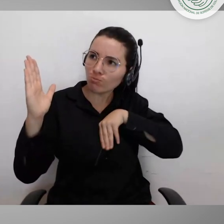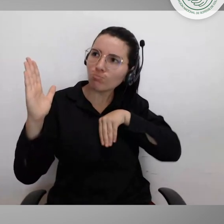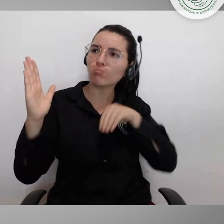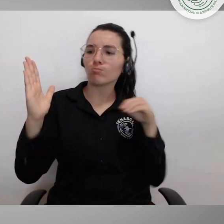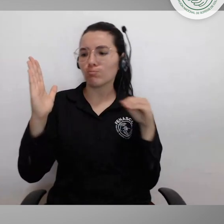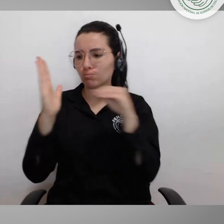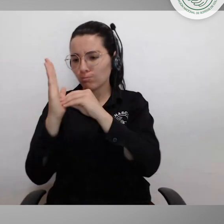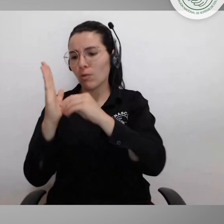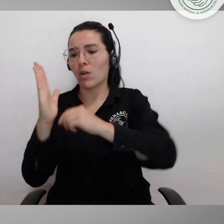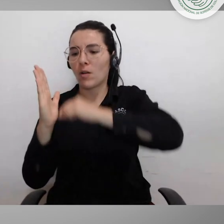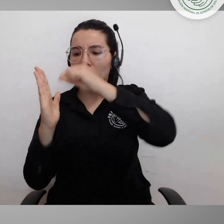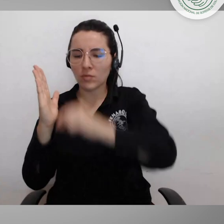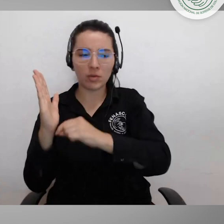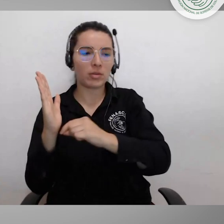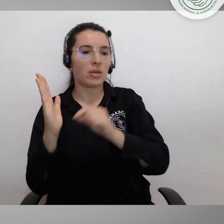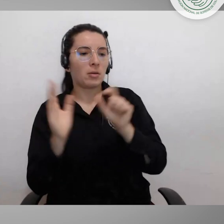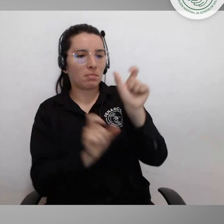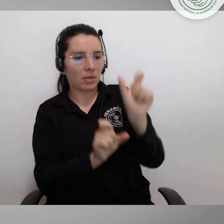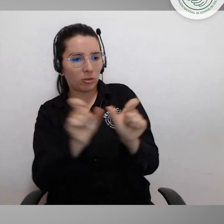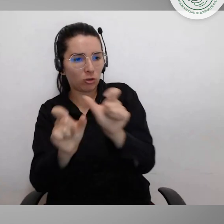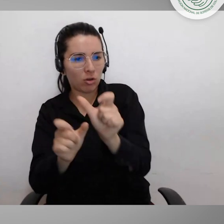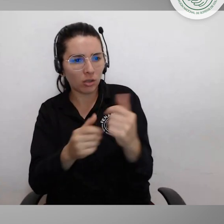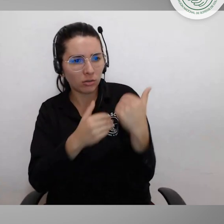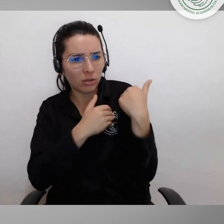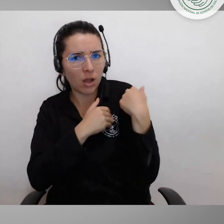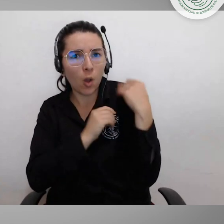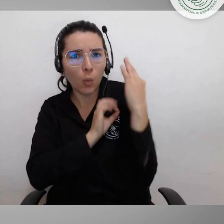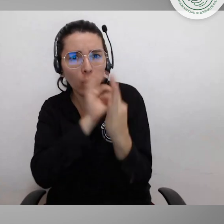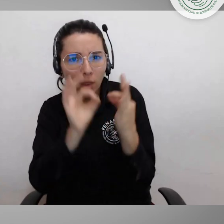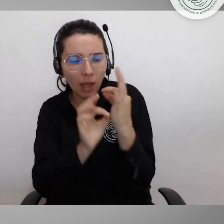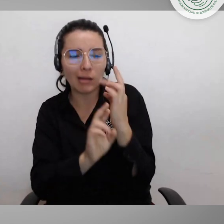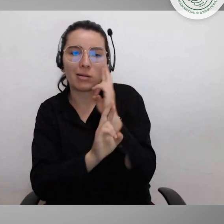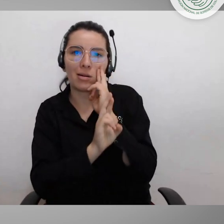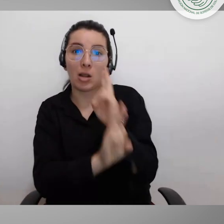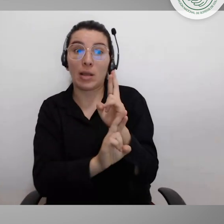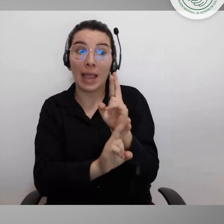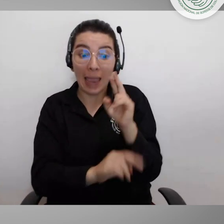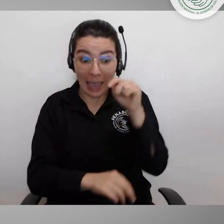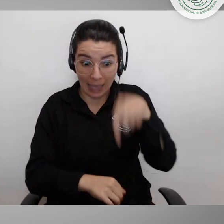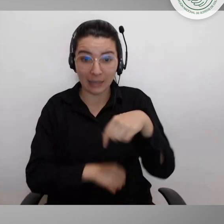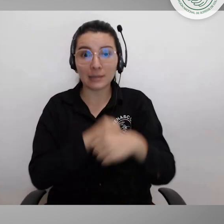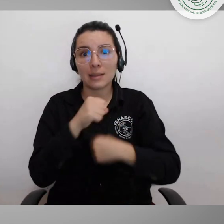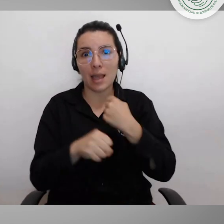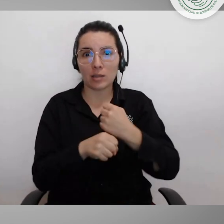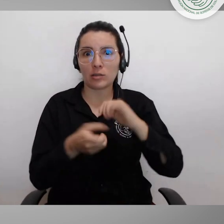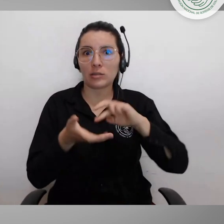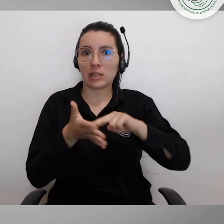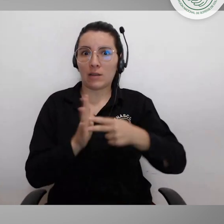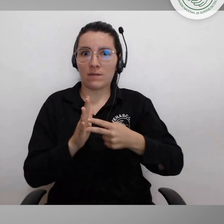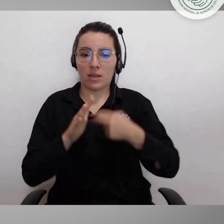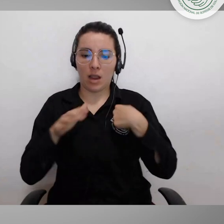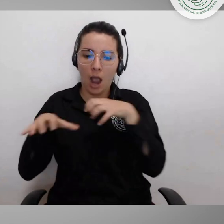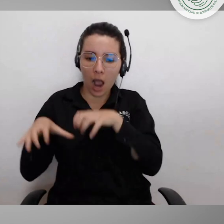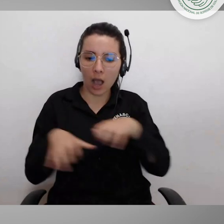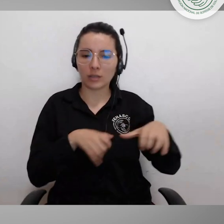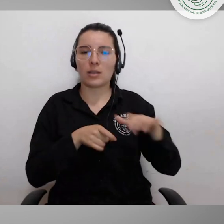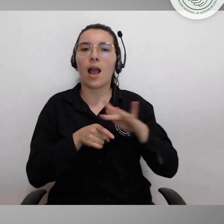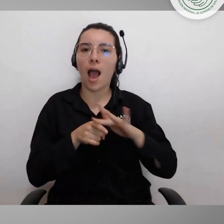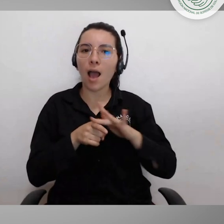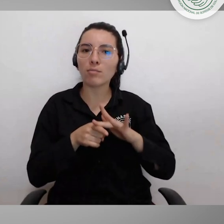esa es la primera acción que hemos podido realizar en lo que va a ocurrir de este año en relación a las personas con